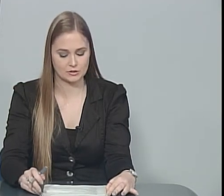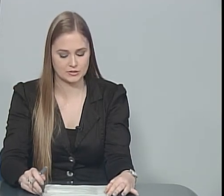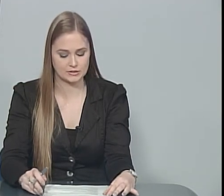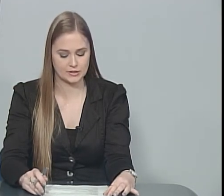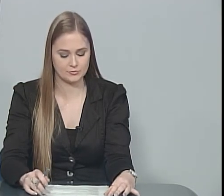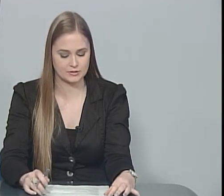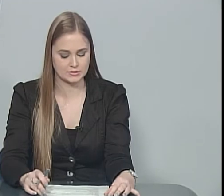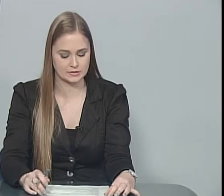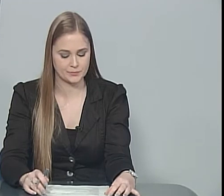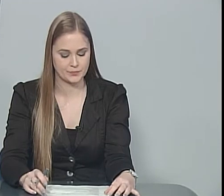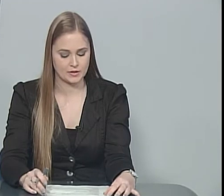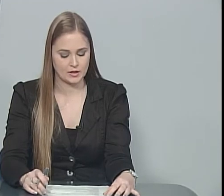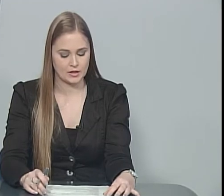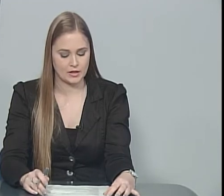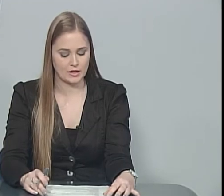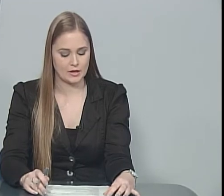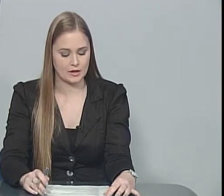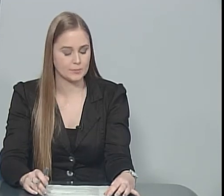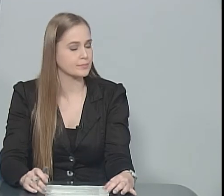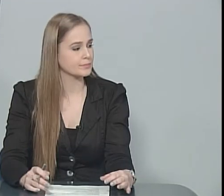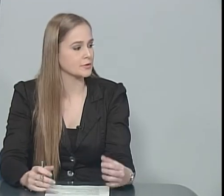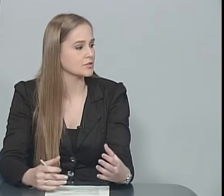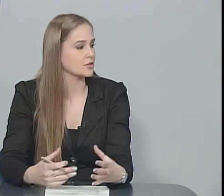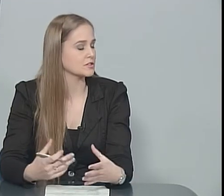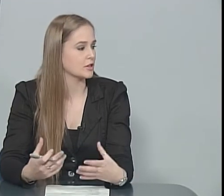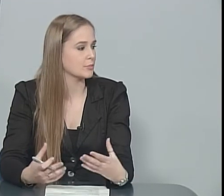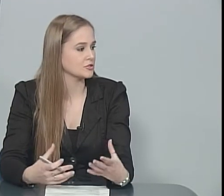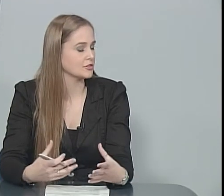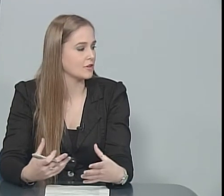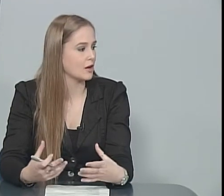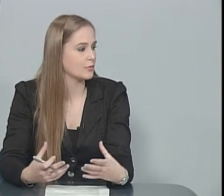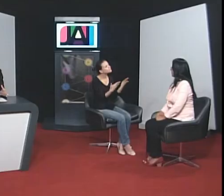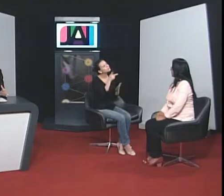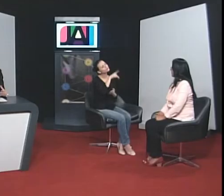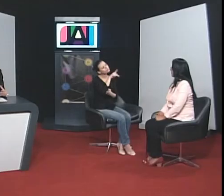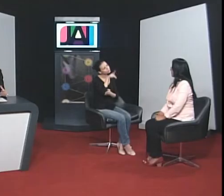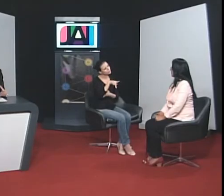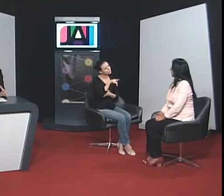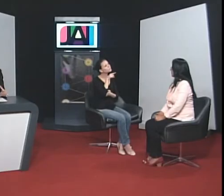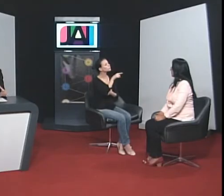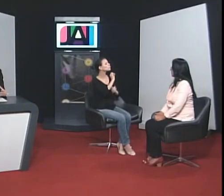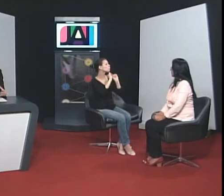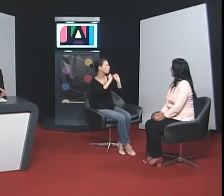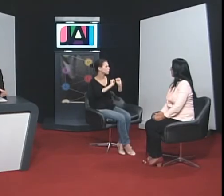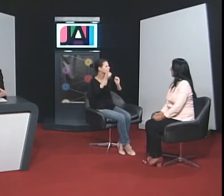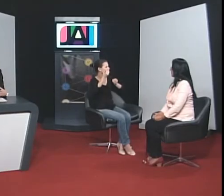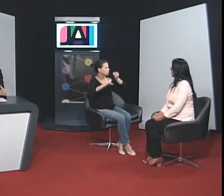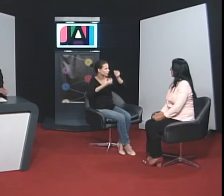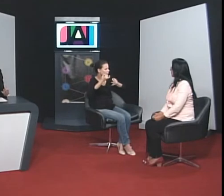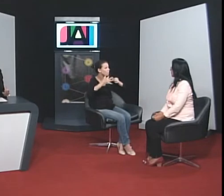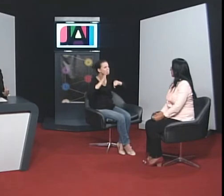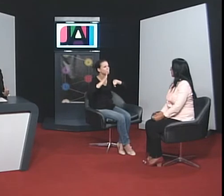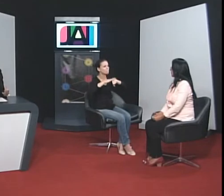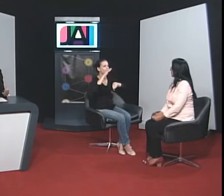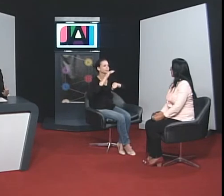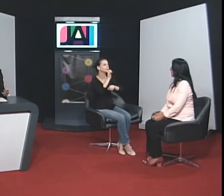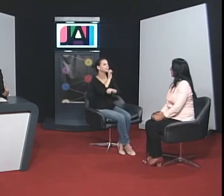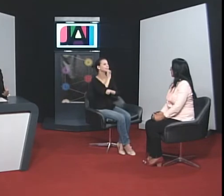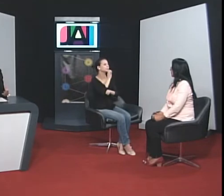a nossa entrevista. Professora, senhora podia falar um pouco mais sobre essa questão, se existe apoio para as